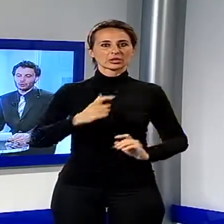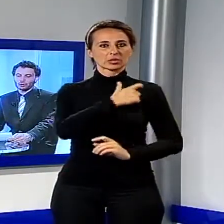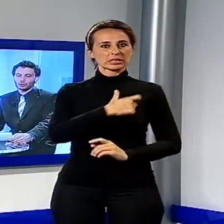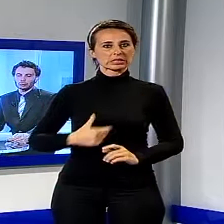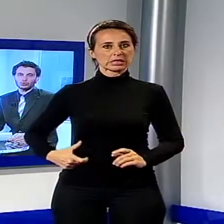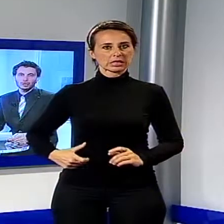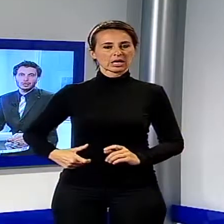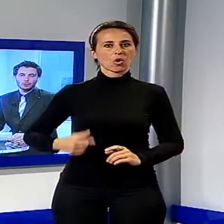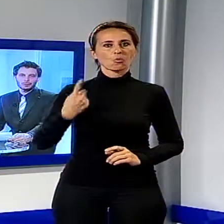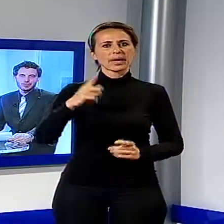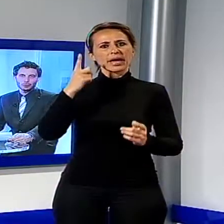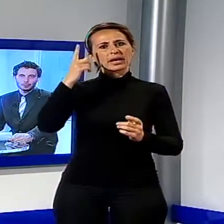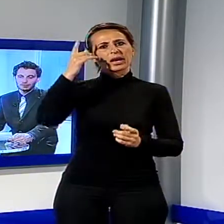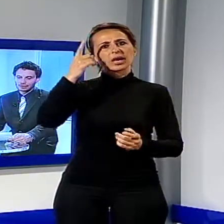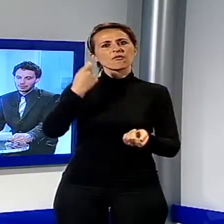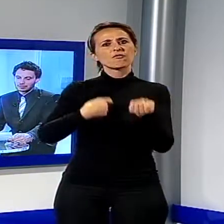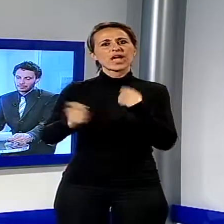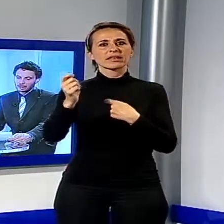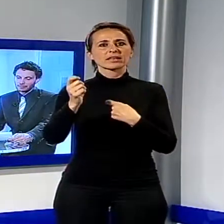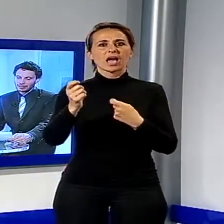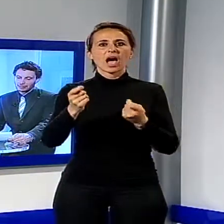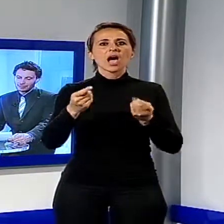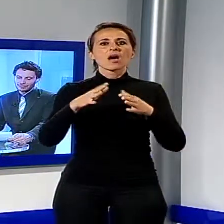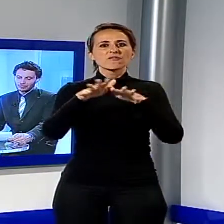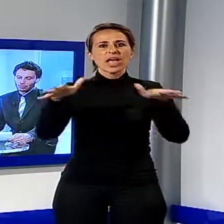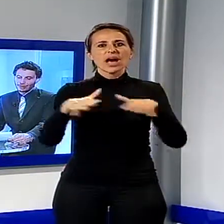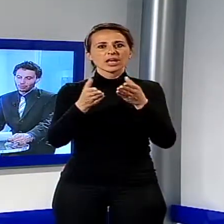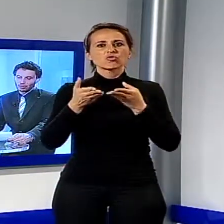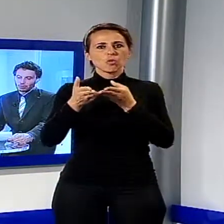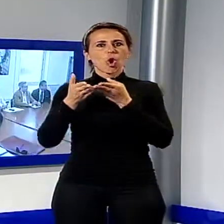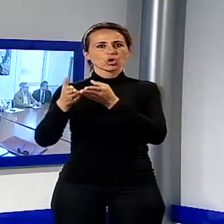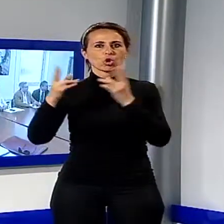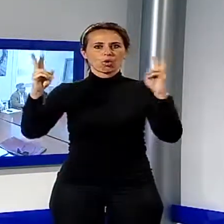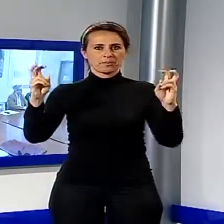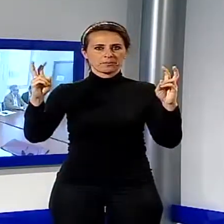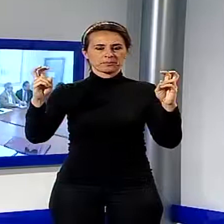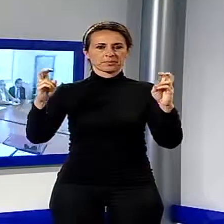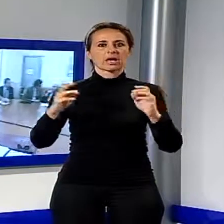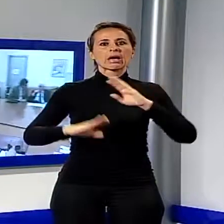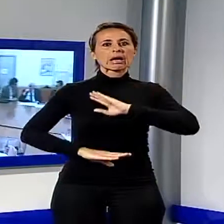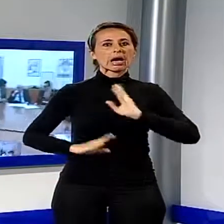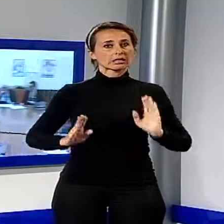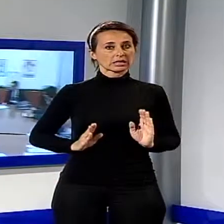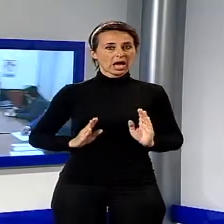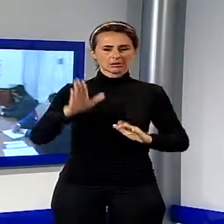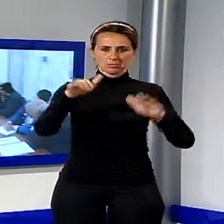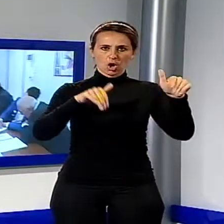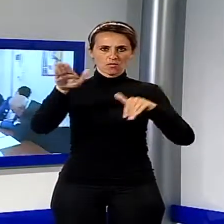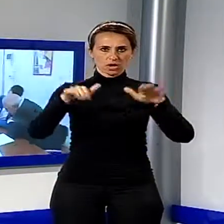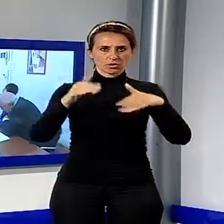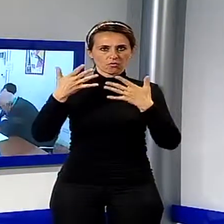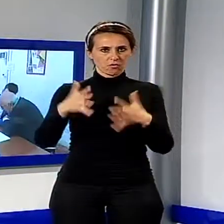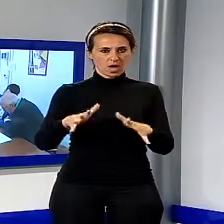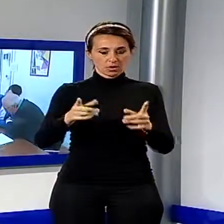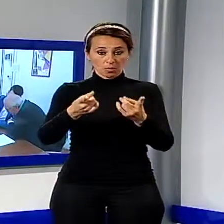Viareggio Porto. Il commissario prefettizio Valerio Massimo Romeo ha convocato i candidati per una riunione nella quale ha